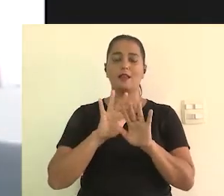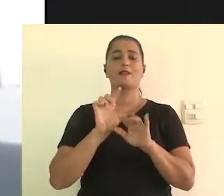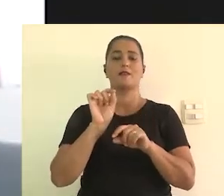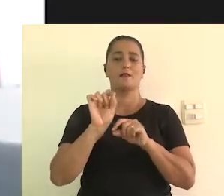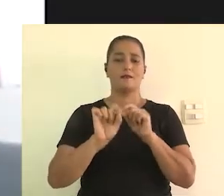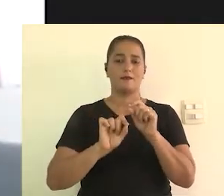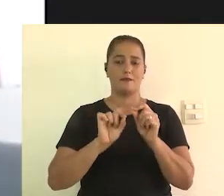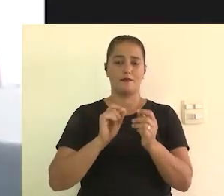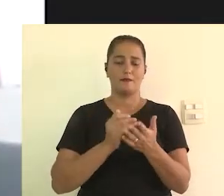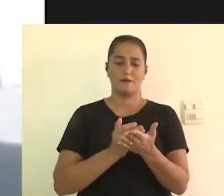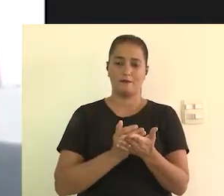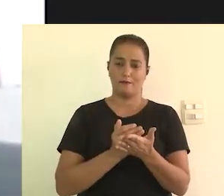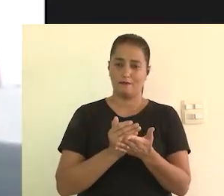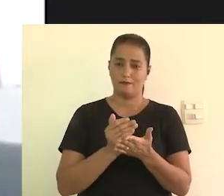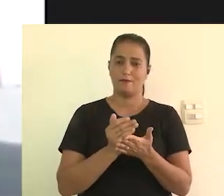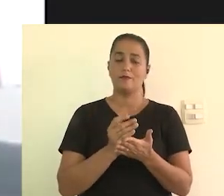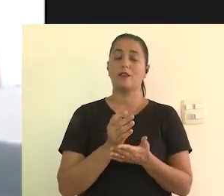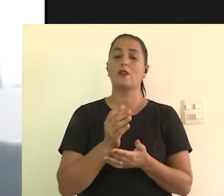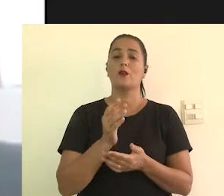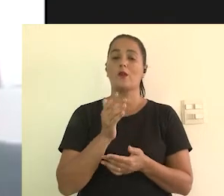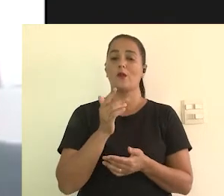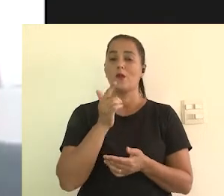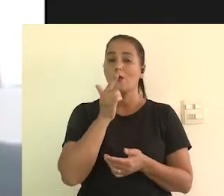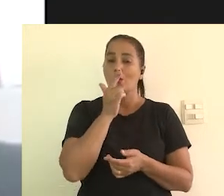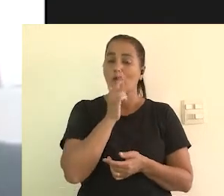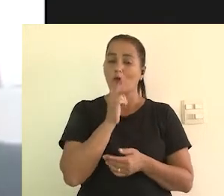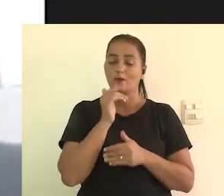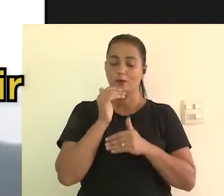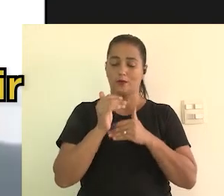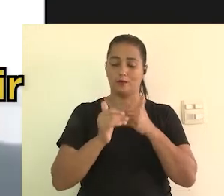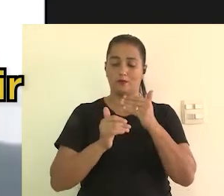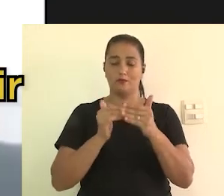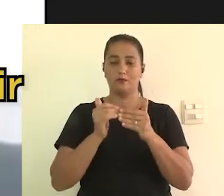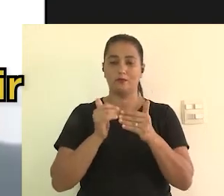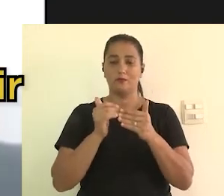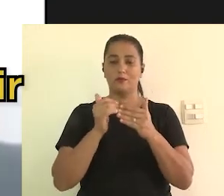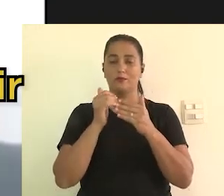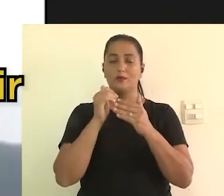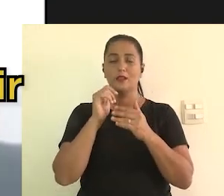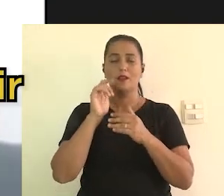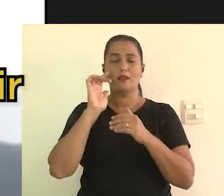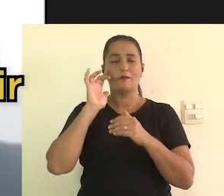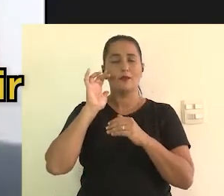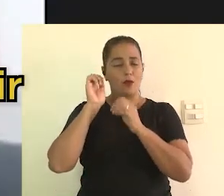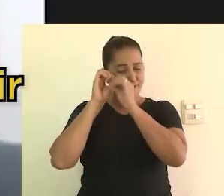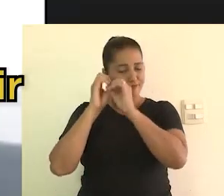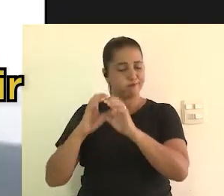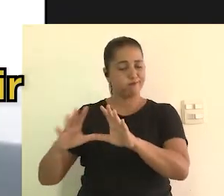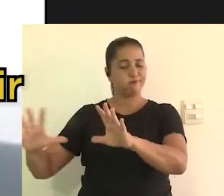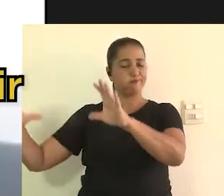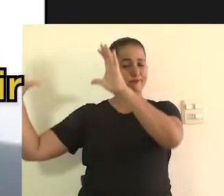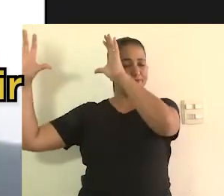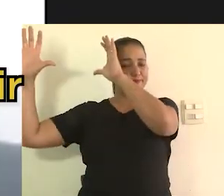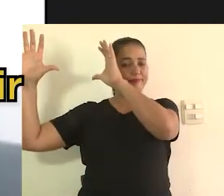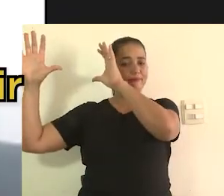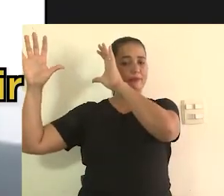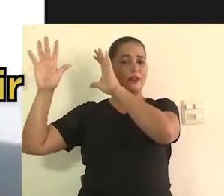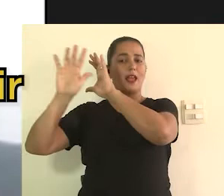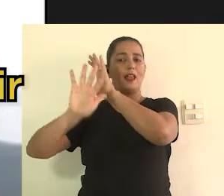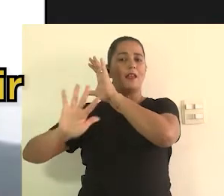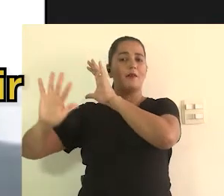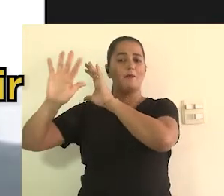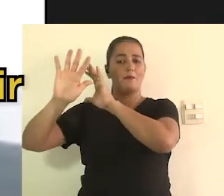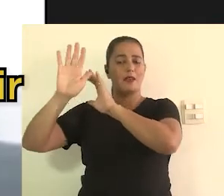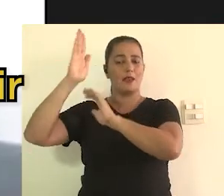estão vívidas, se elas estão inteligíveis, se a partir daquelas sentenças ele consegue construir